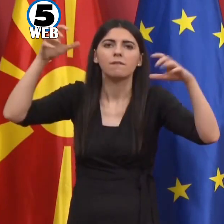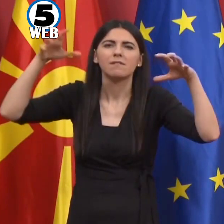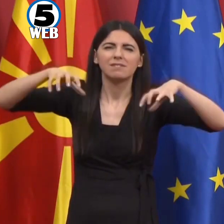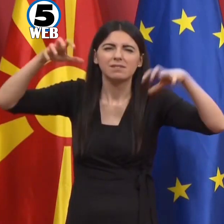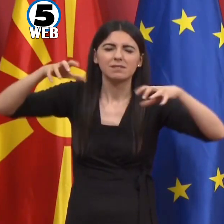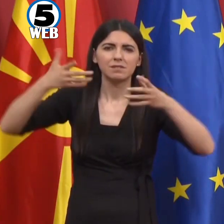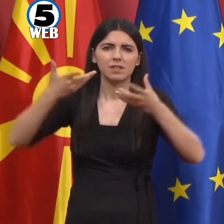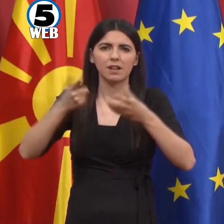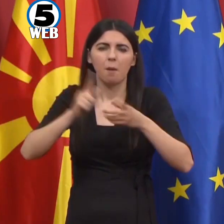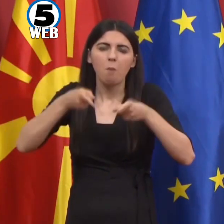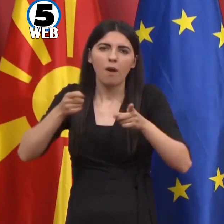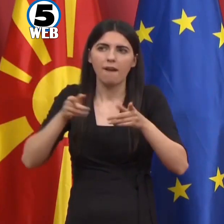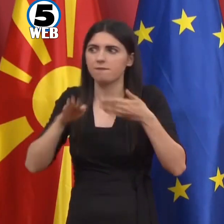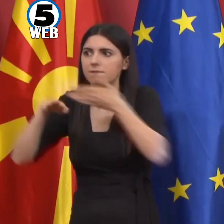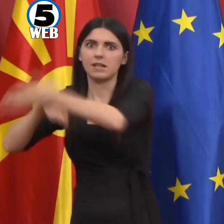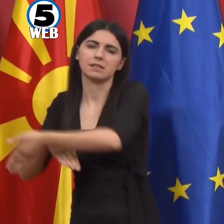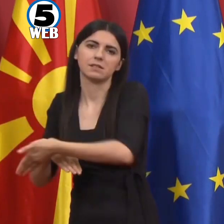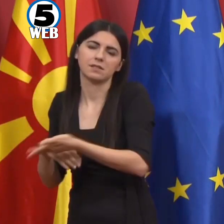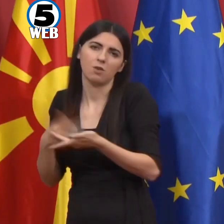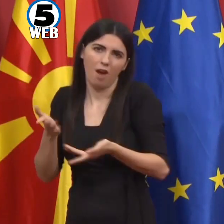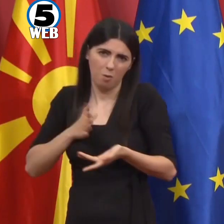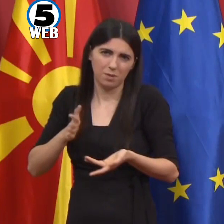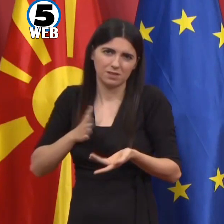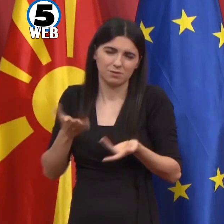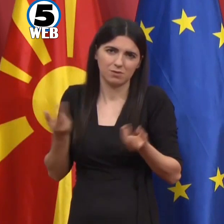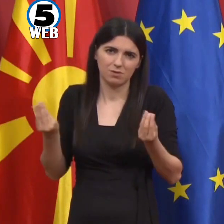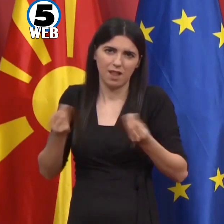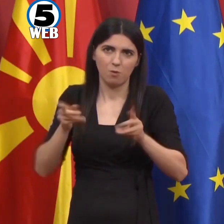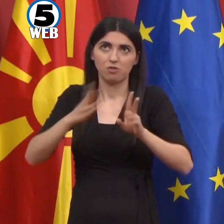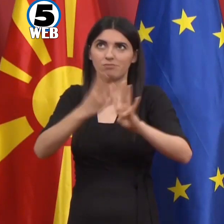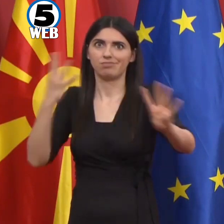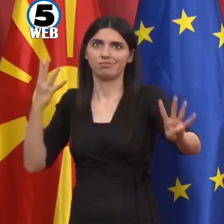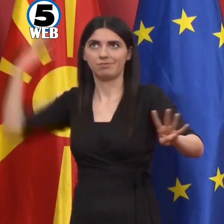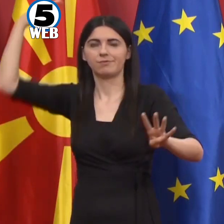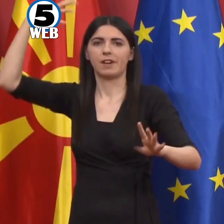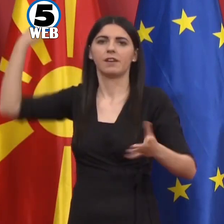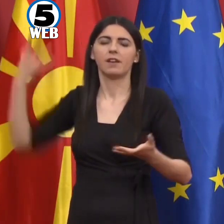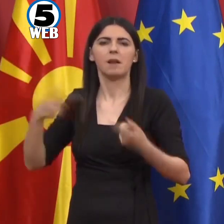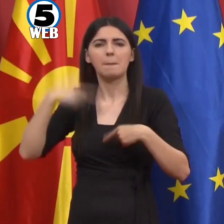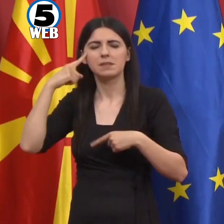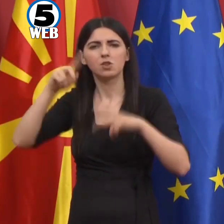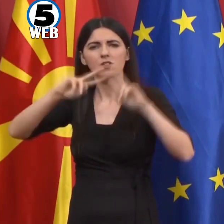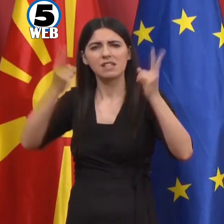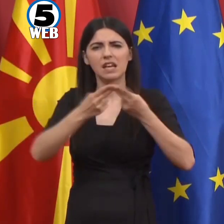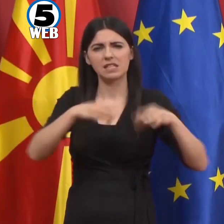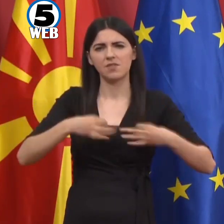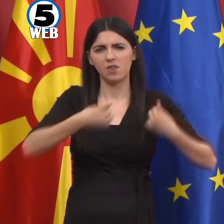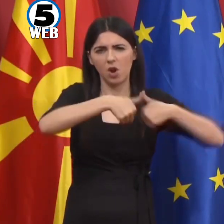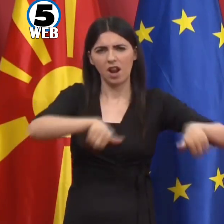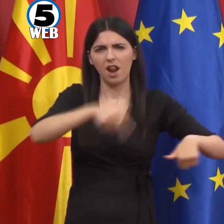дополнителен ризик. И на тоа ни укажи експертото Светска Здравствена Организација дека и тие сметаат на